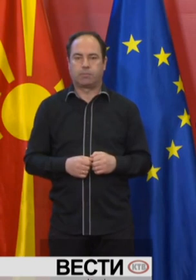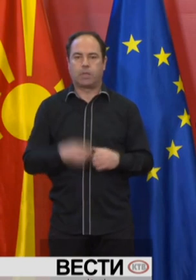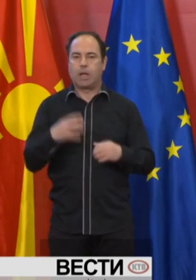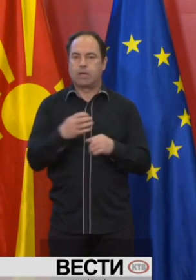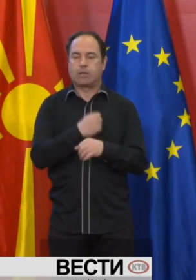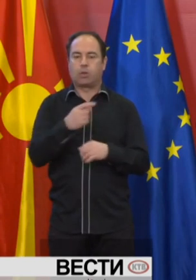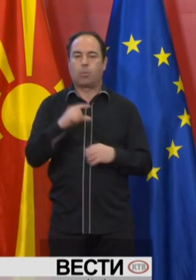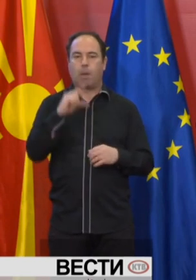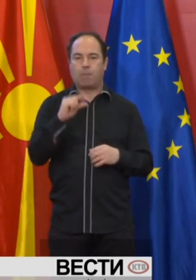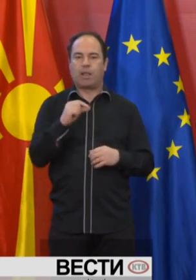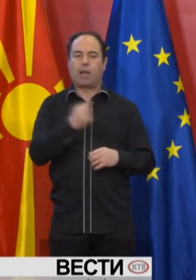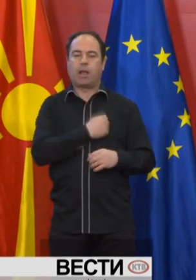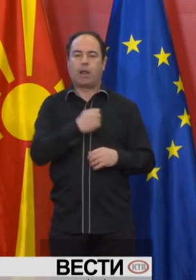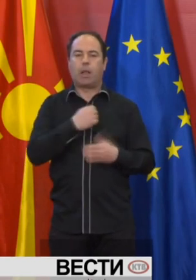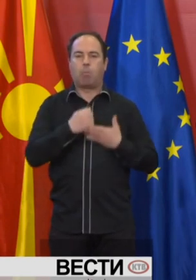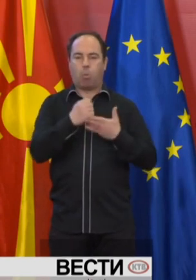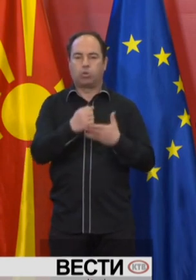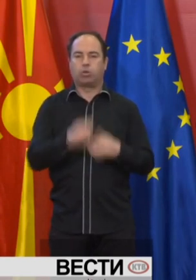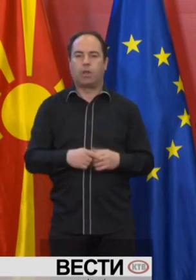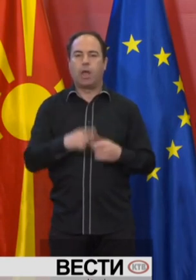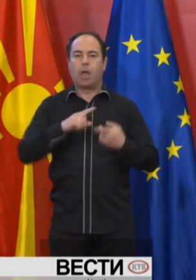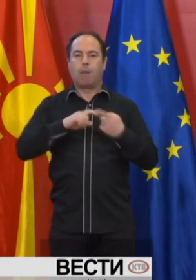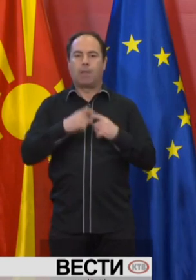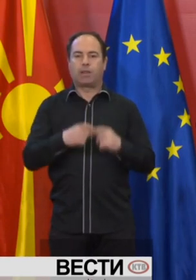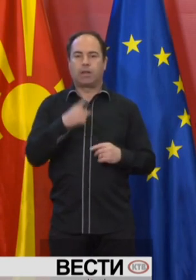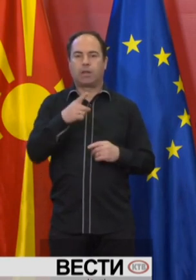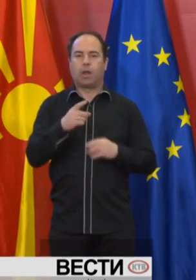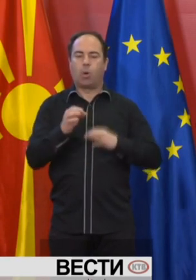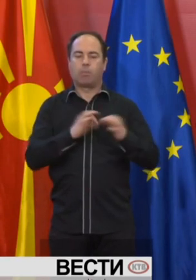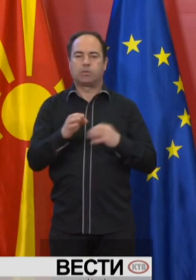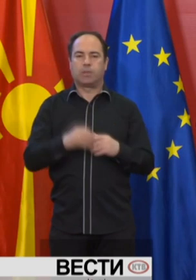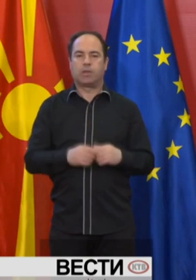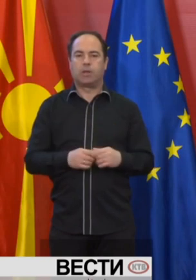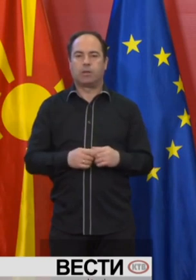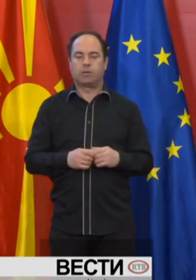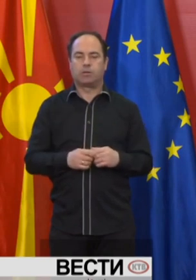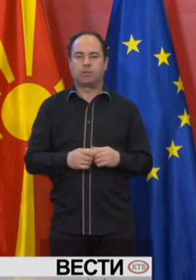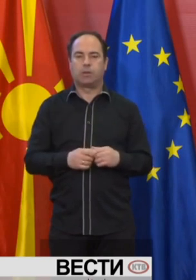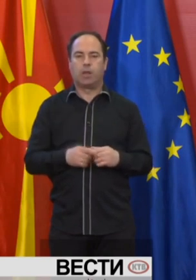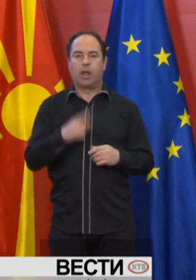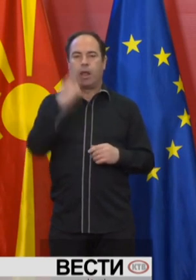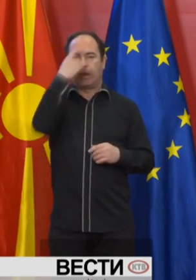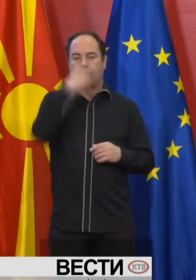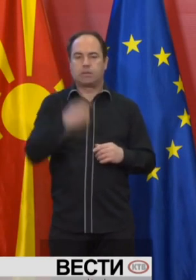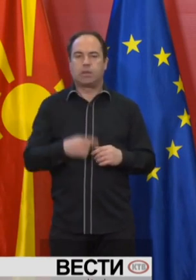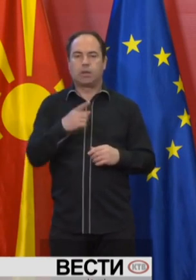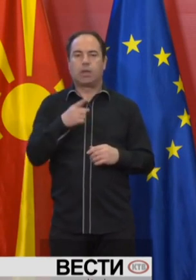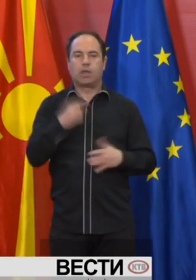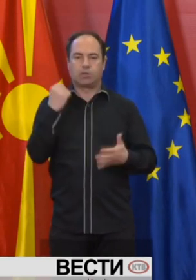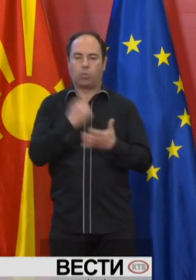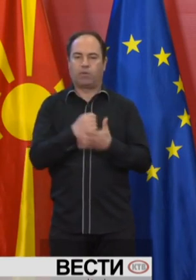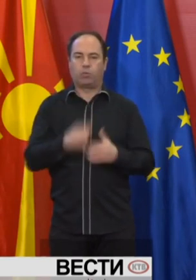добиат минималната гарантирана помош, материалната необезбеденост на лицата ќе се